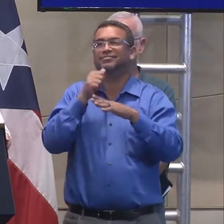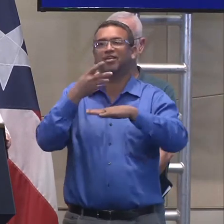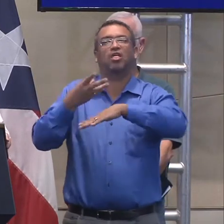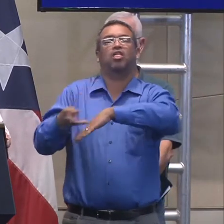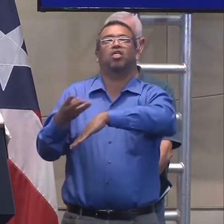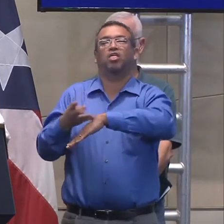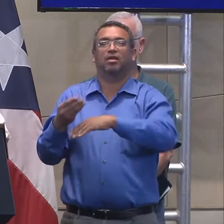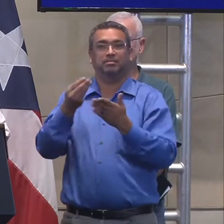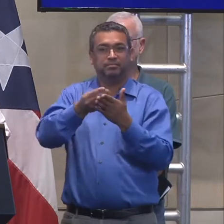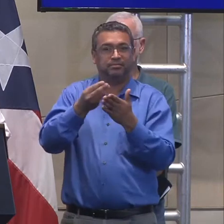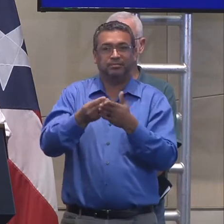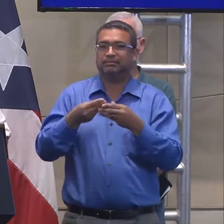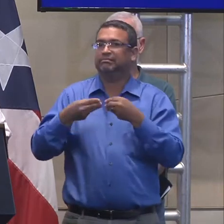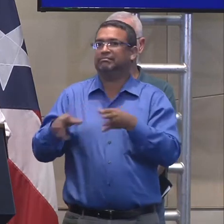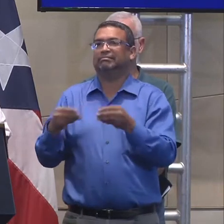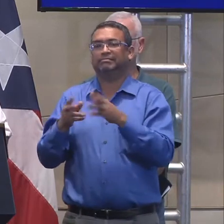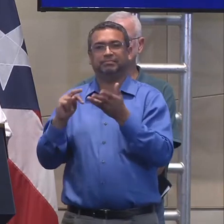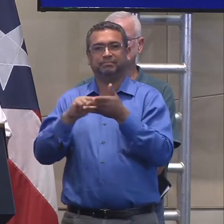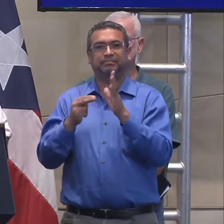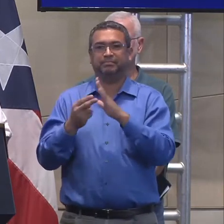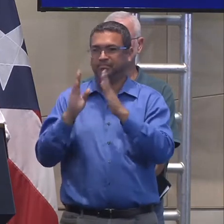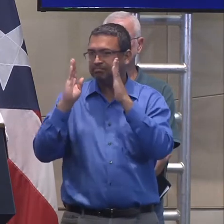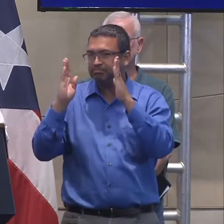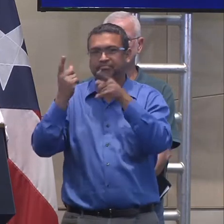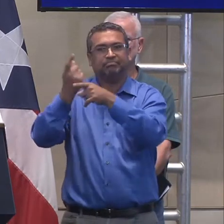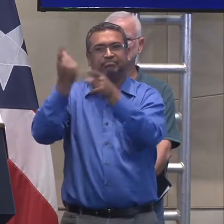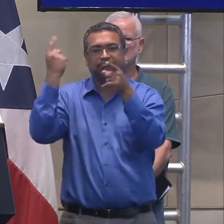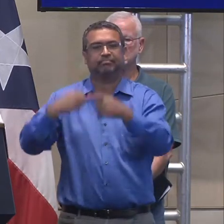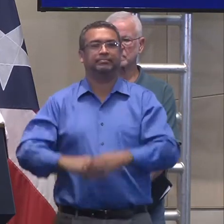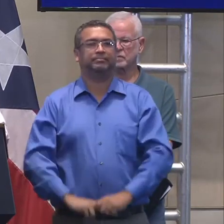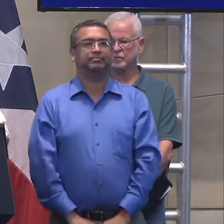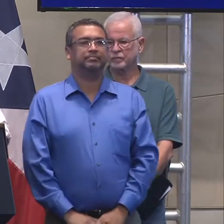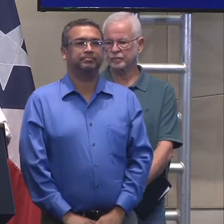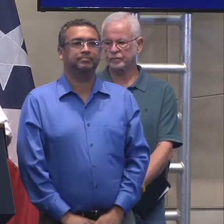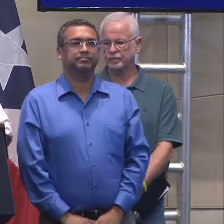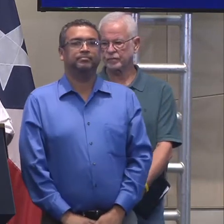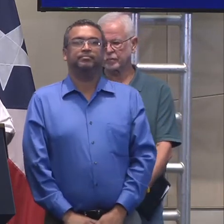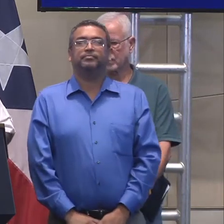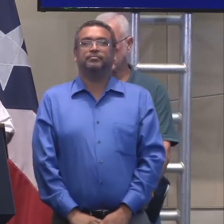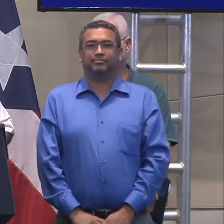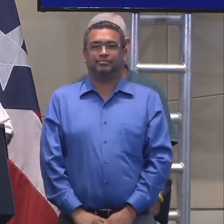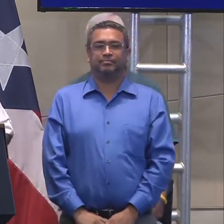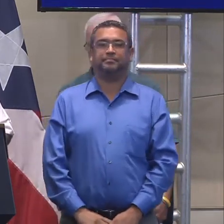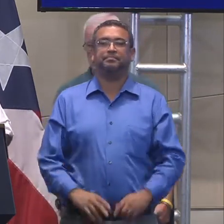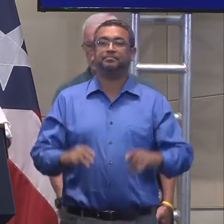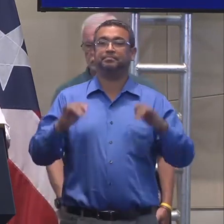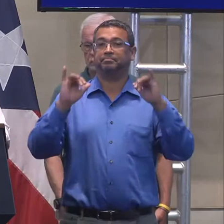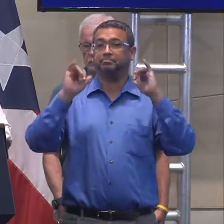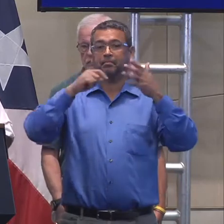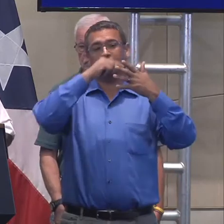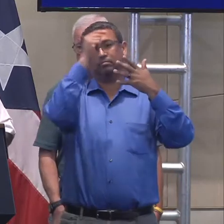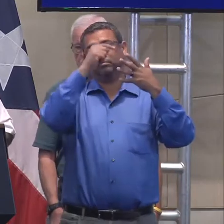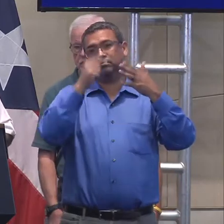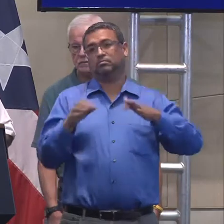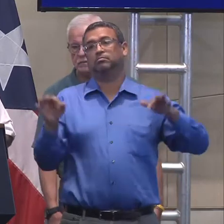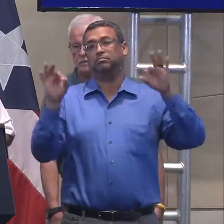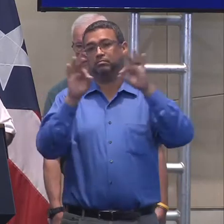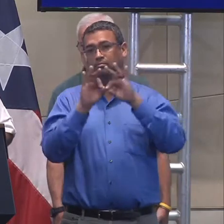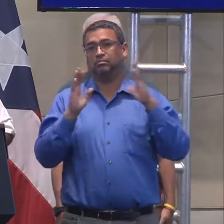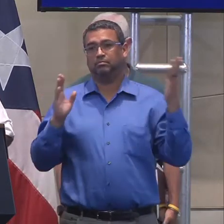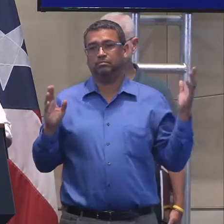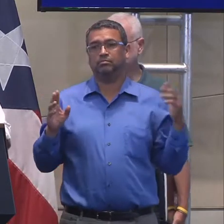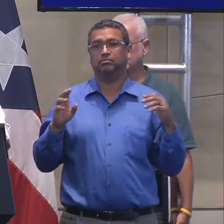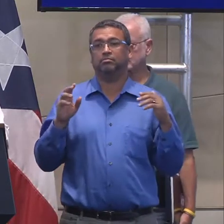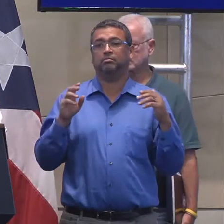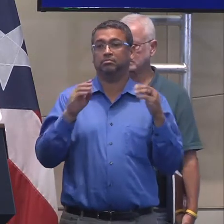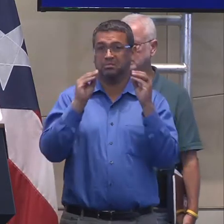dinero y que podamos operar de la manera más efectiva. Yo creo que esos son los puntos principales. De nuevo, los otros datos